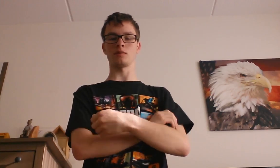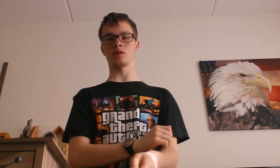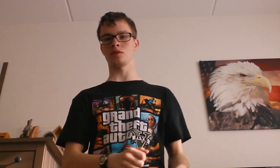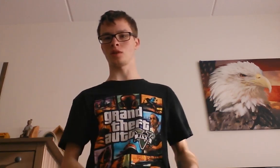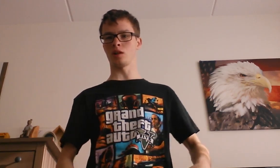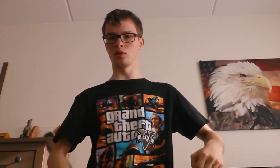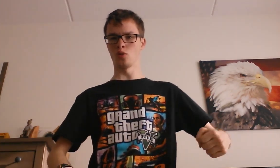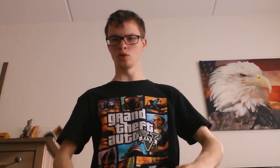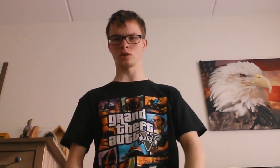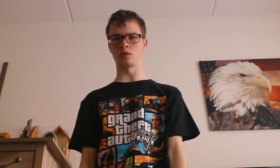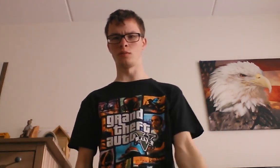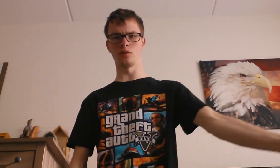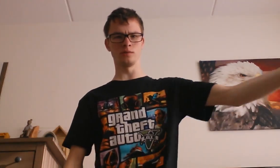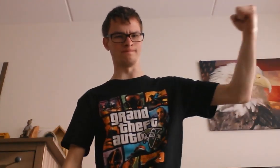En alle jongens staan in Londen.